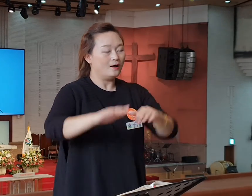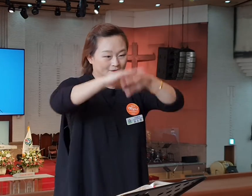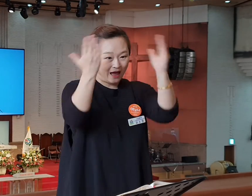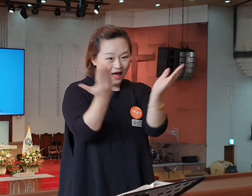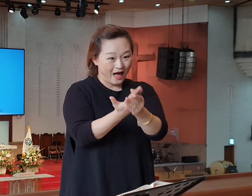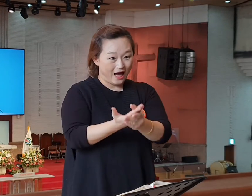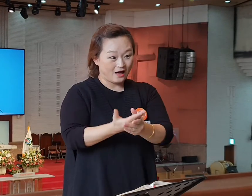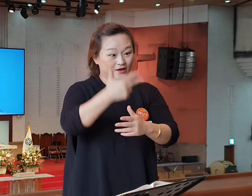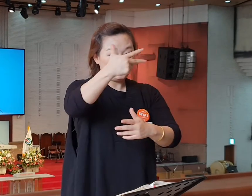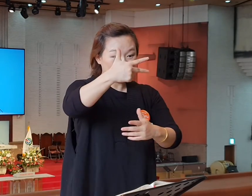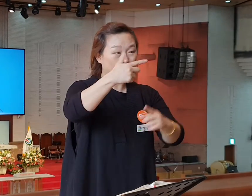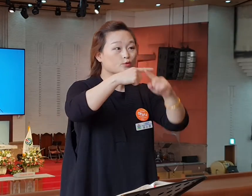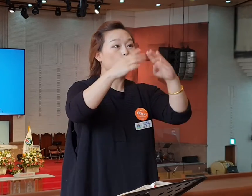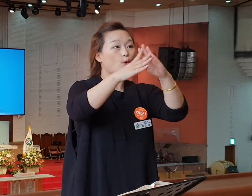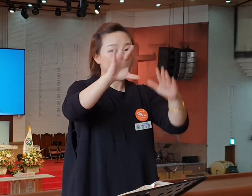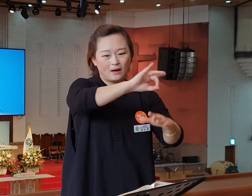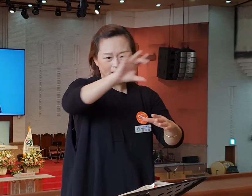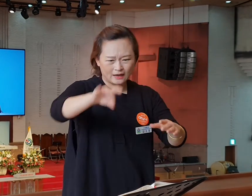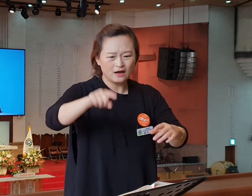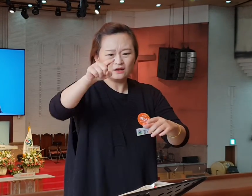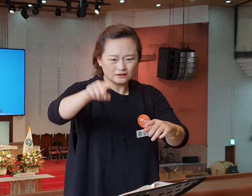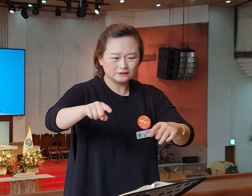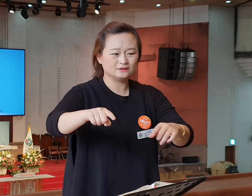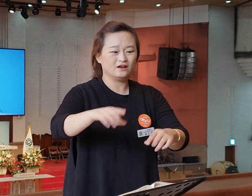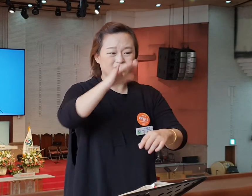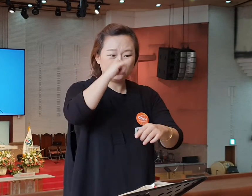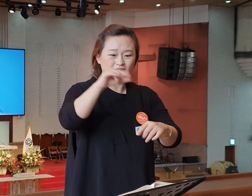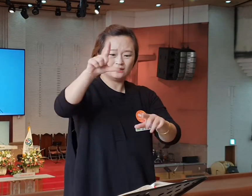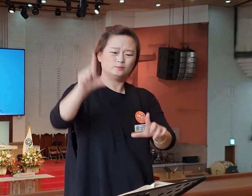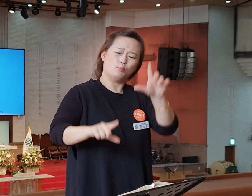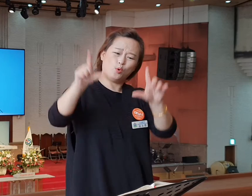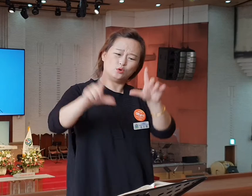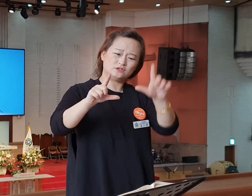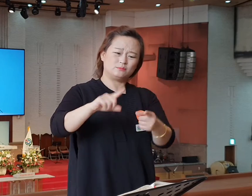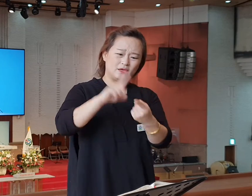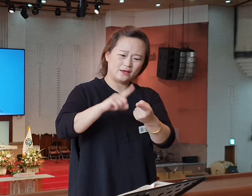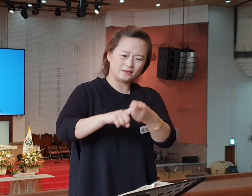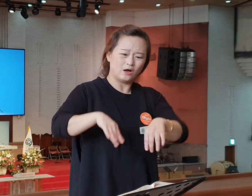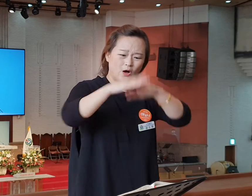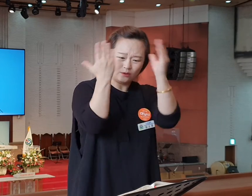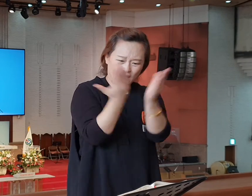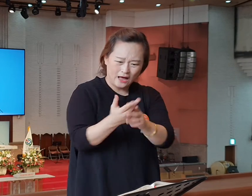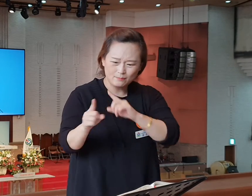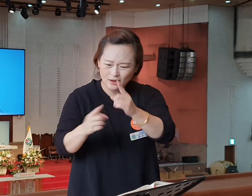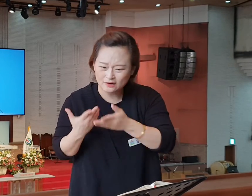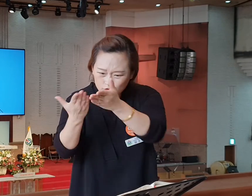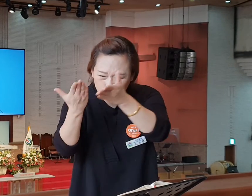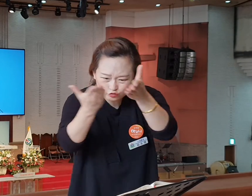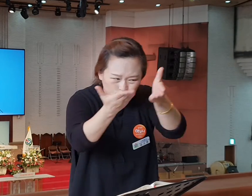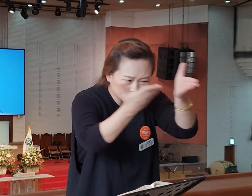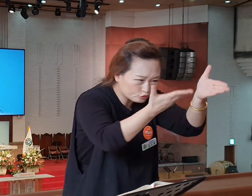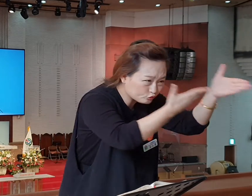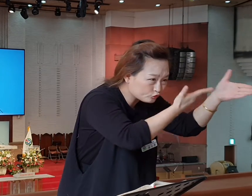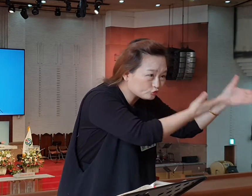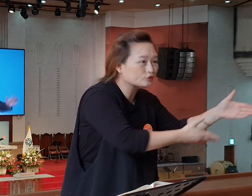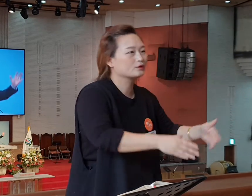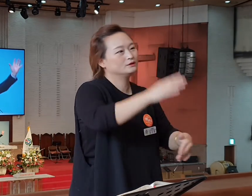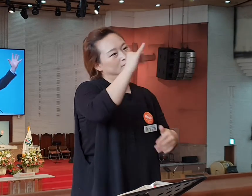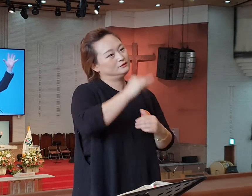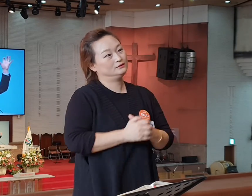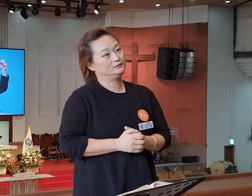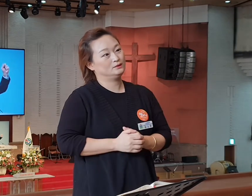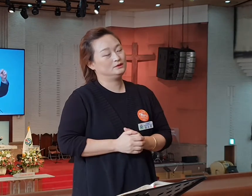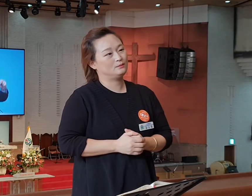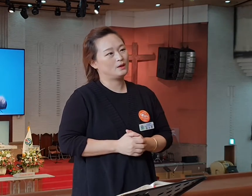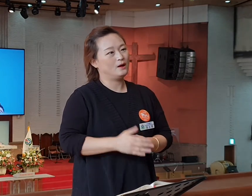말들로 소개합니다. 그 교회가 처한 그 상황 거기에 할 말이 있으셔서 자기를 소개하세요. 주님은 뭐라고 하시겠어요? 나